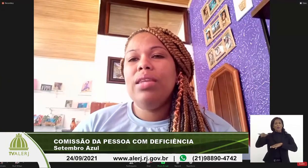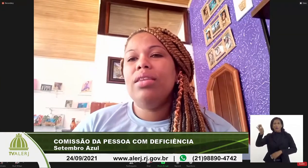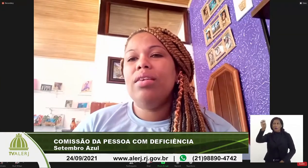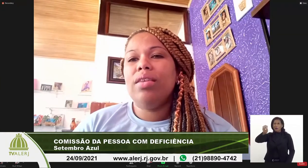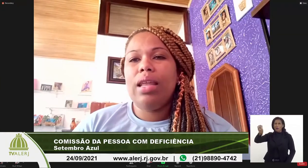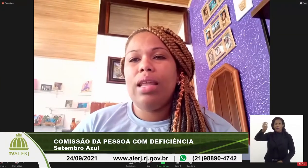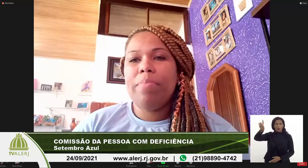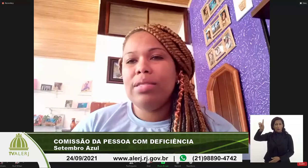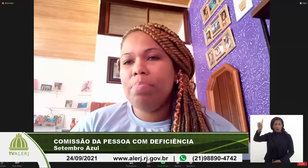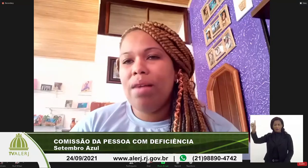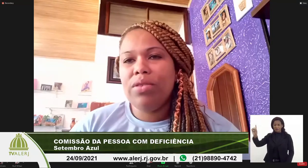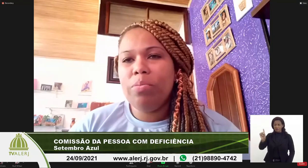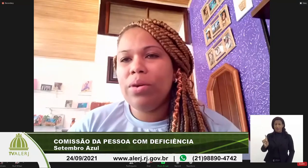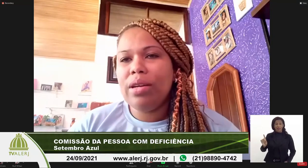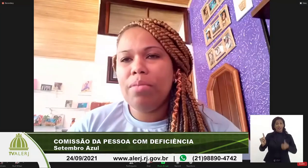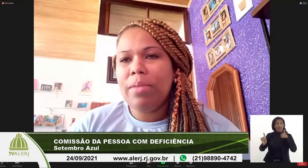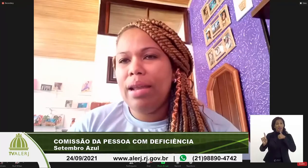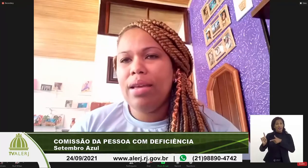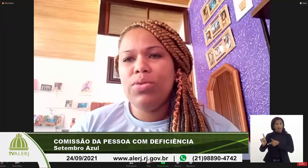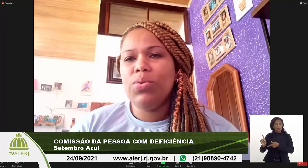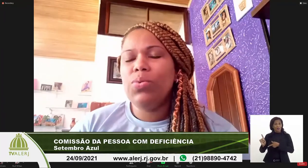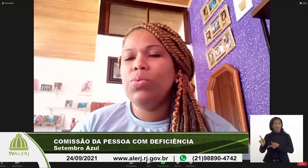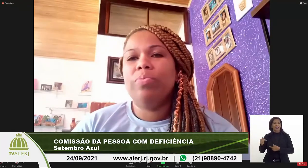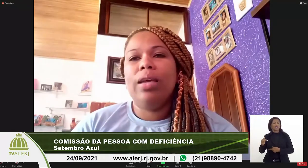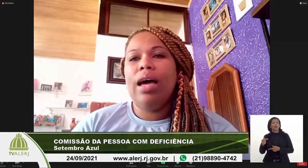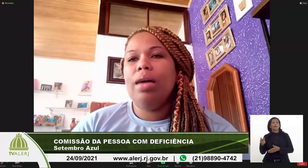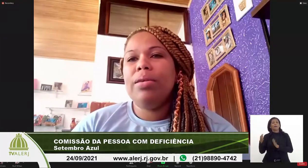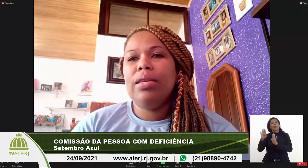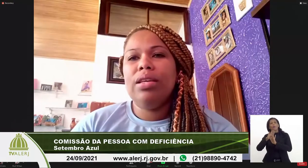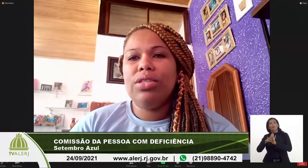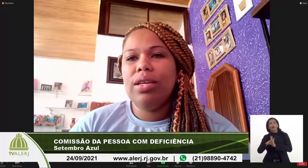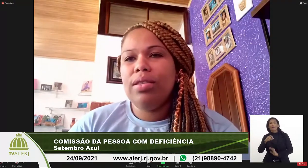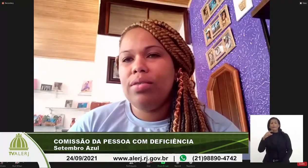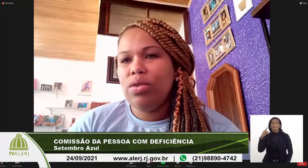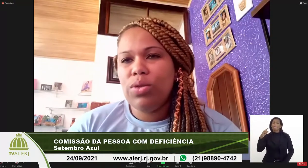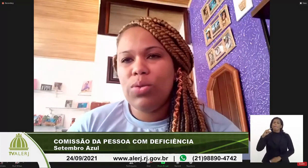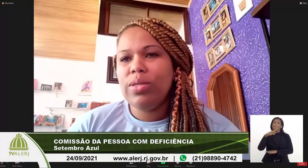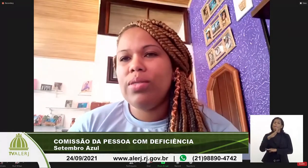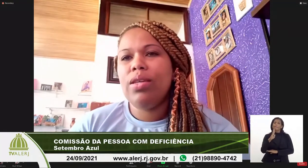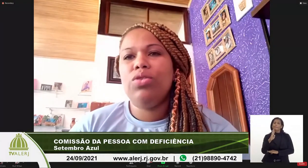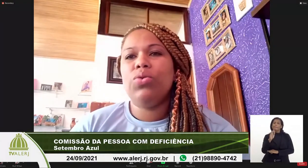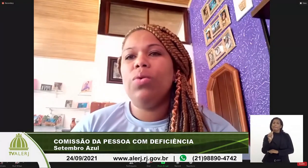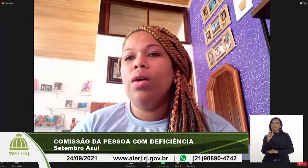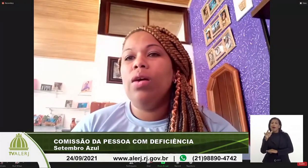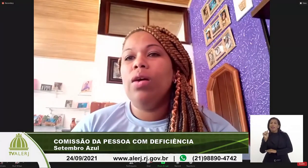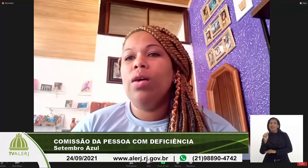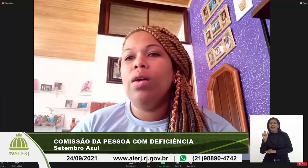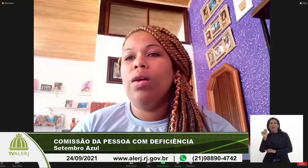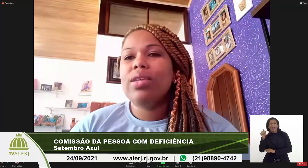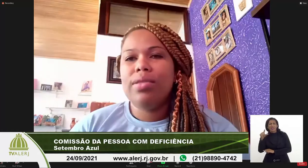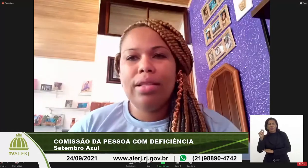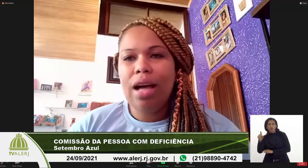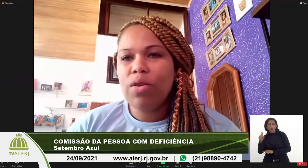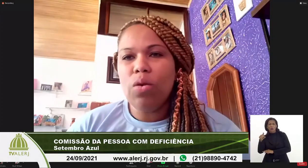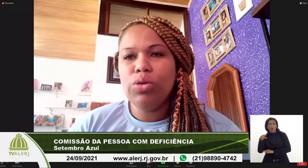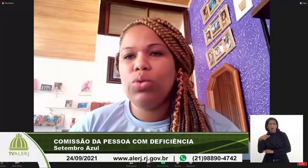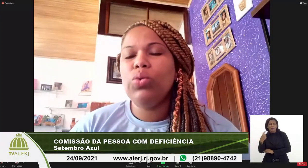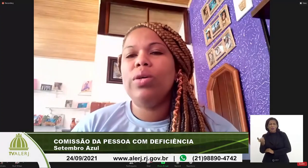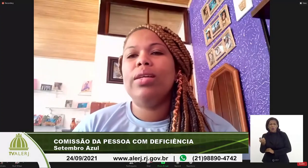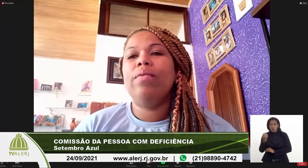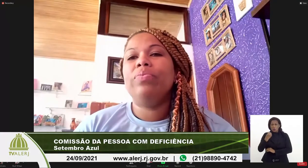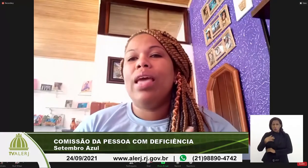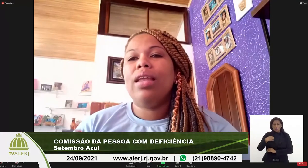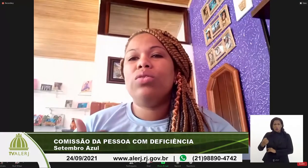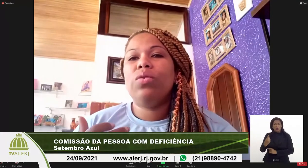A menina, ela participava do programa Baleia Azul, a menina tinha desejo de suicídio, ela não se aceitava como